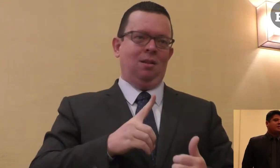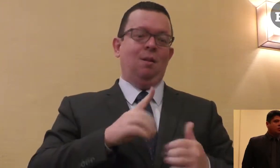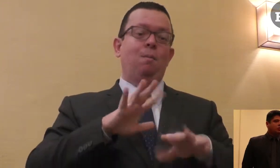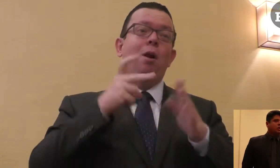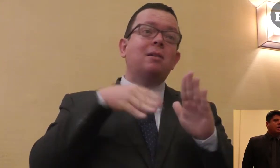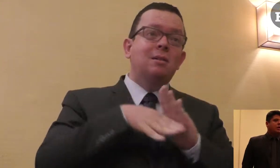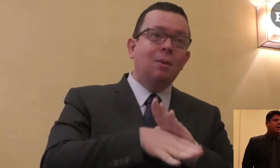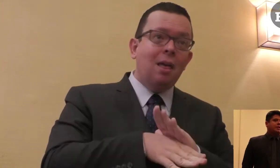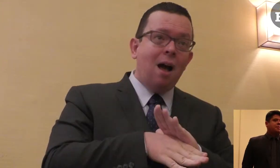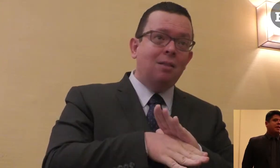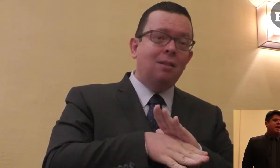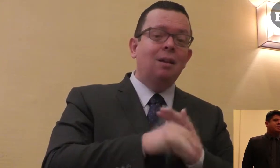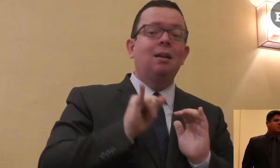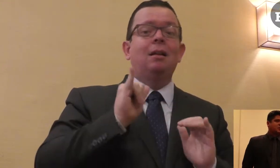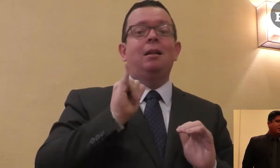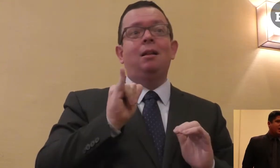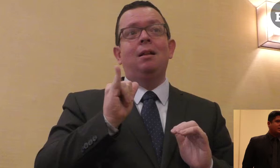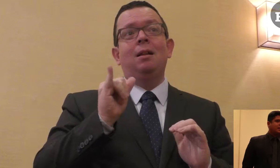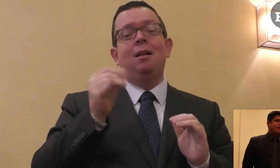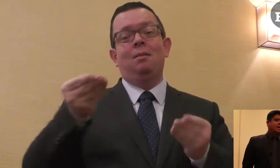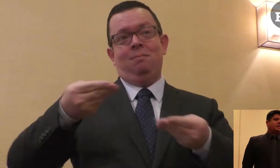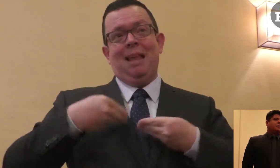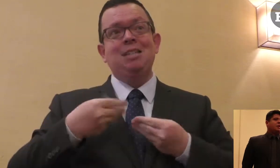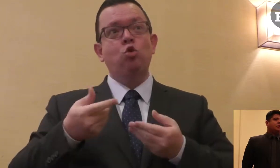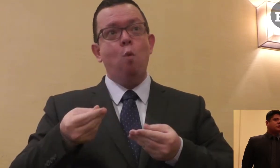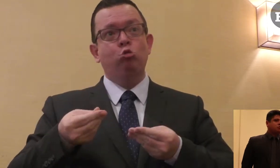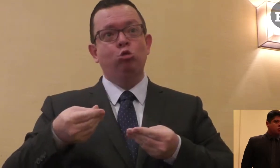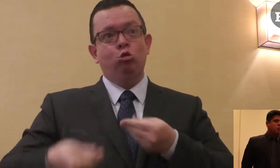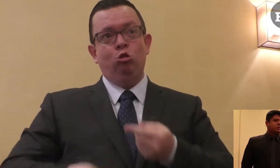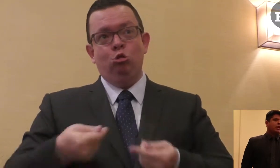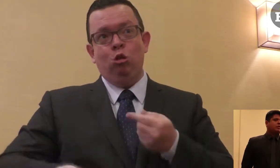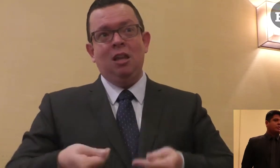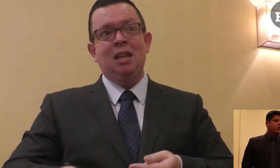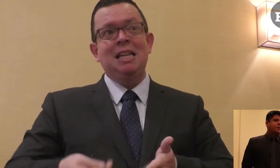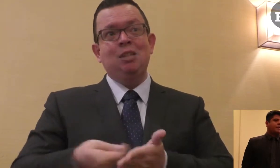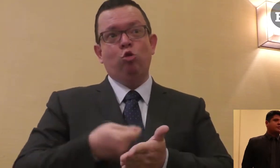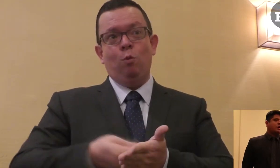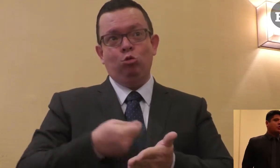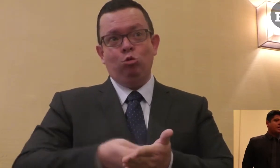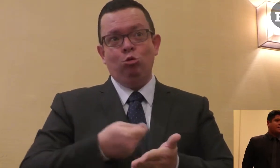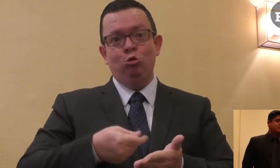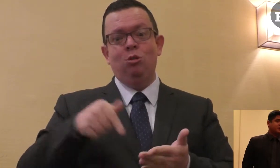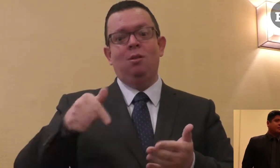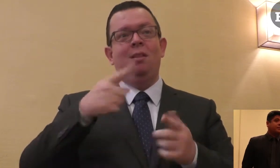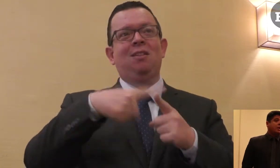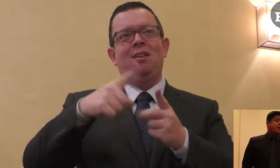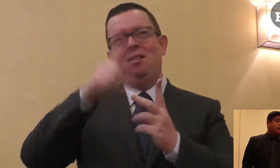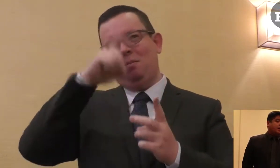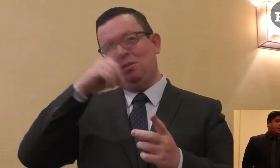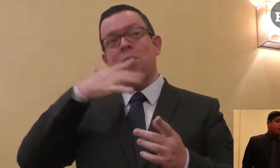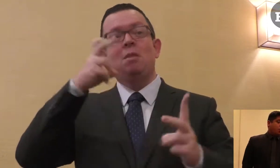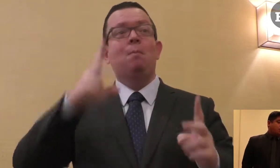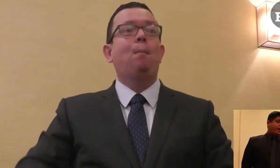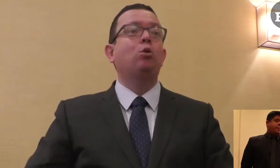problemas, hay debilidades en el tema de la salud, en el tema de la accesibilidad, en el tema de los insumos y la dotación para personas con discapacidad,